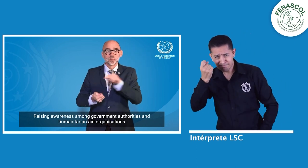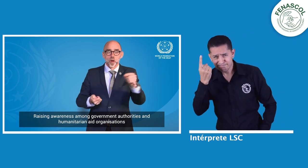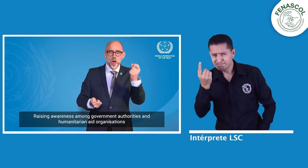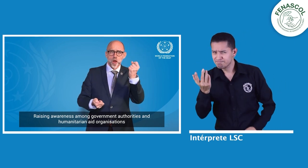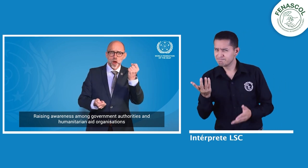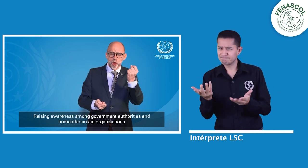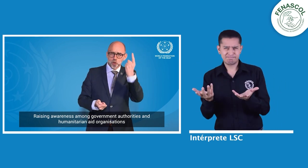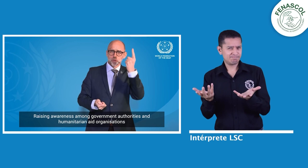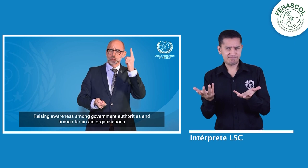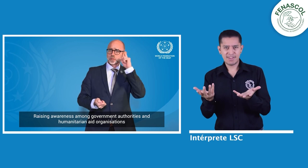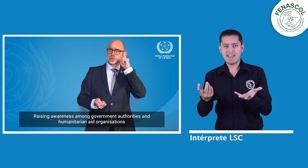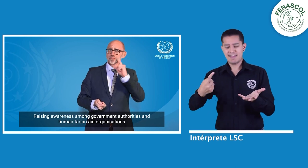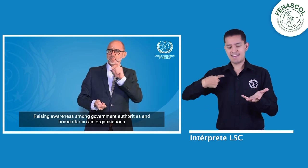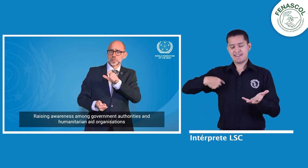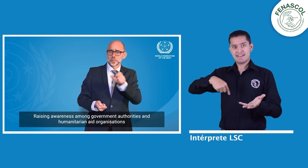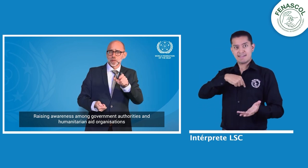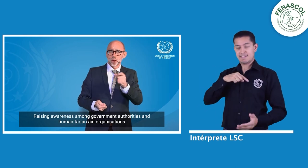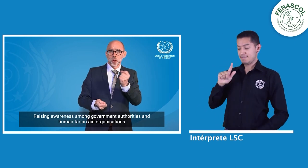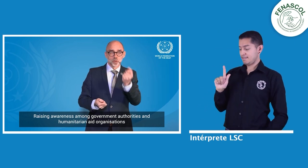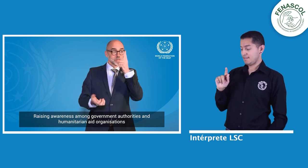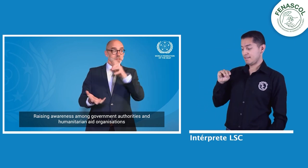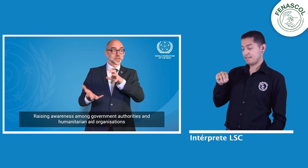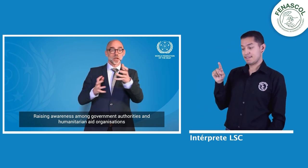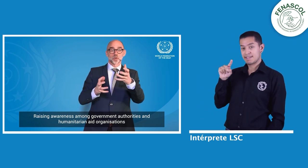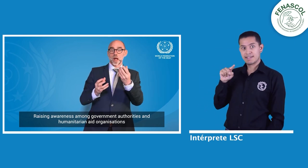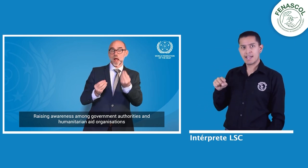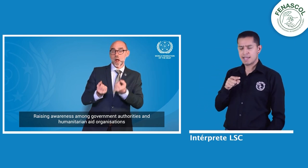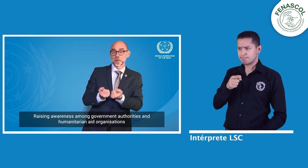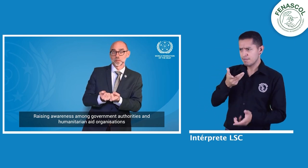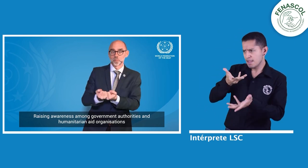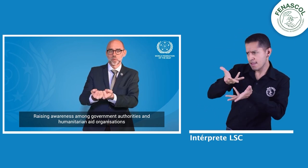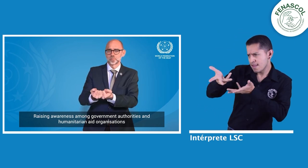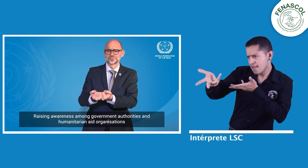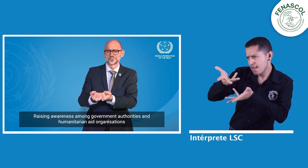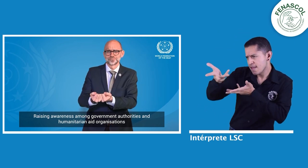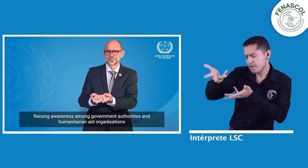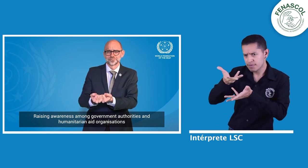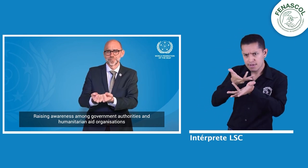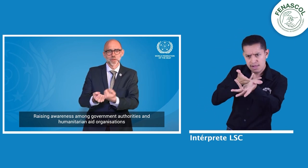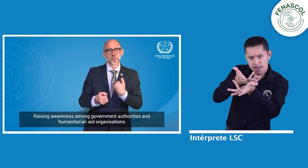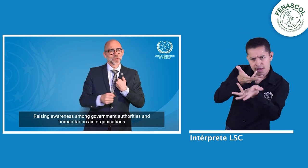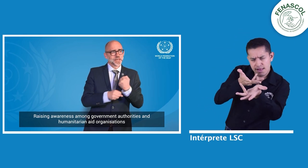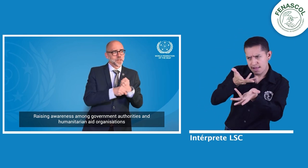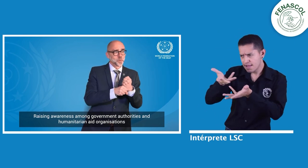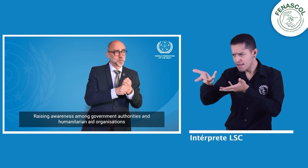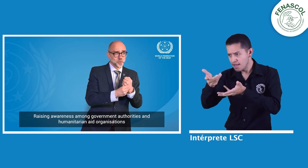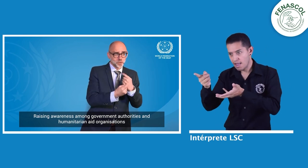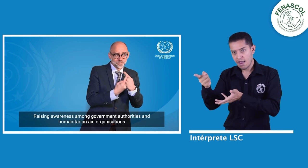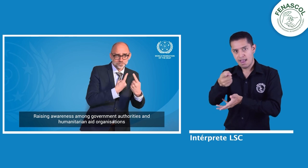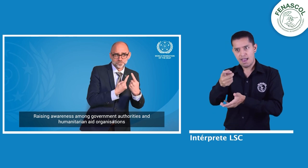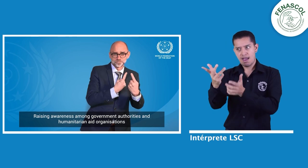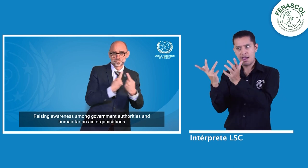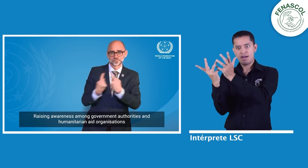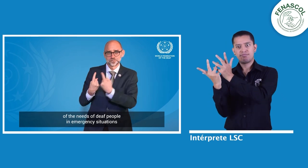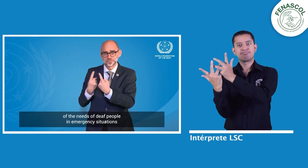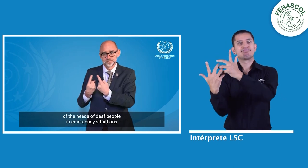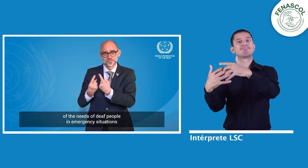la atención y el reconocimiento suficiente a las personas sordas y por eso desde la Federación Mundial de Sordos abriremos